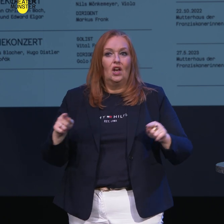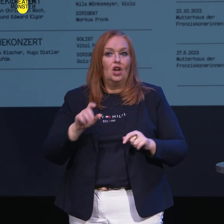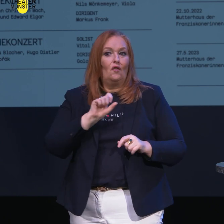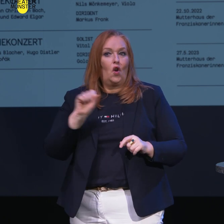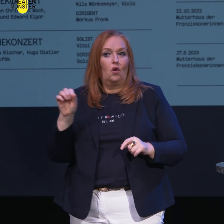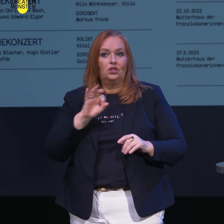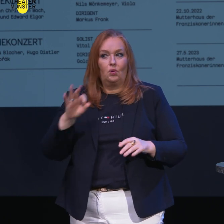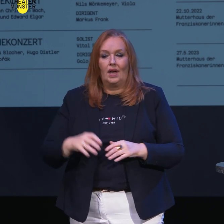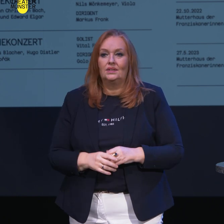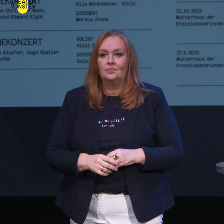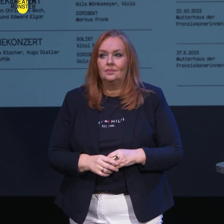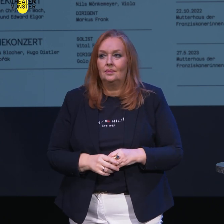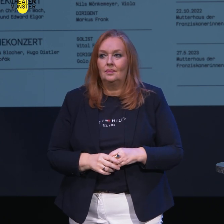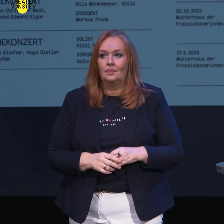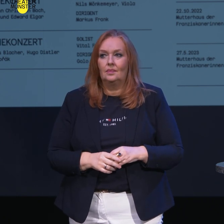Price ganz besonders.